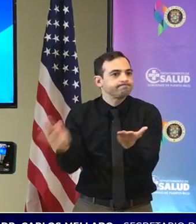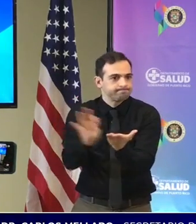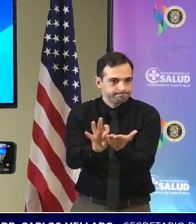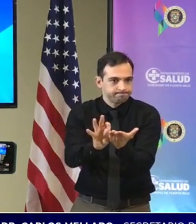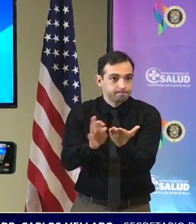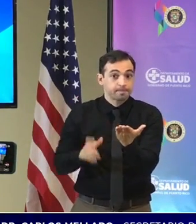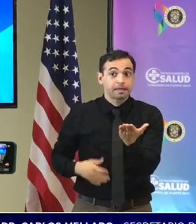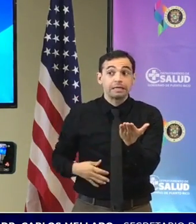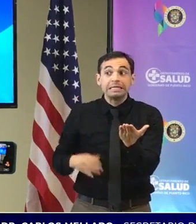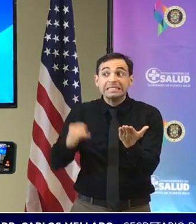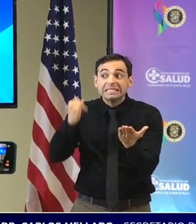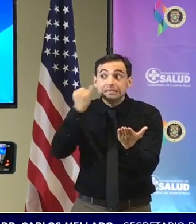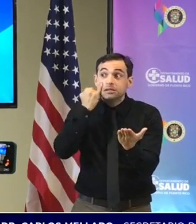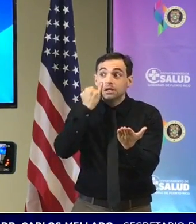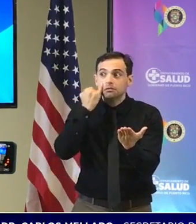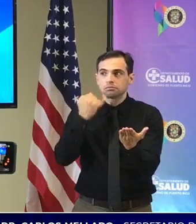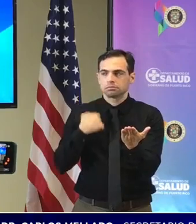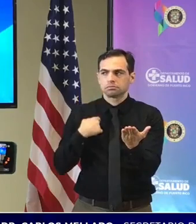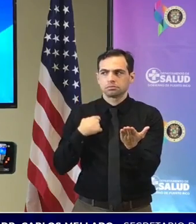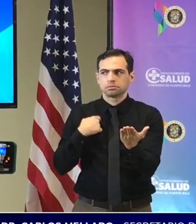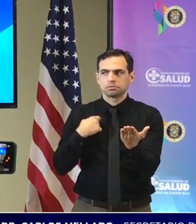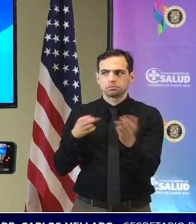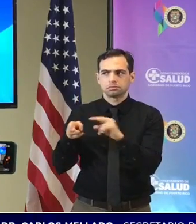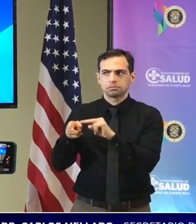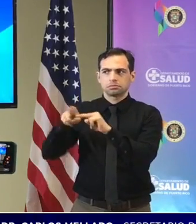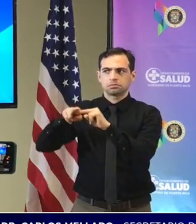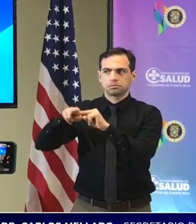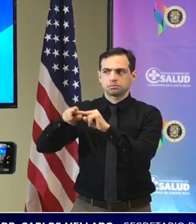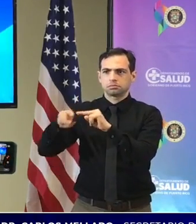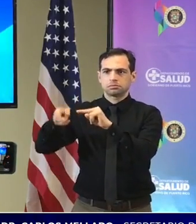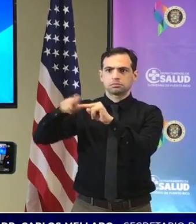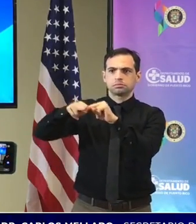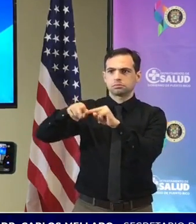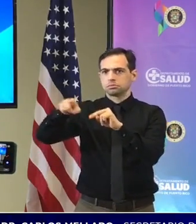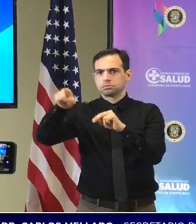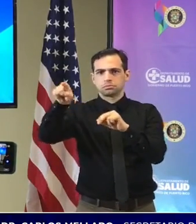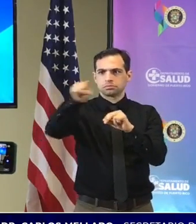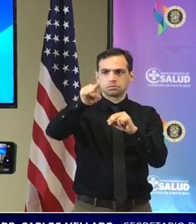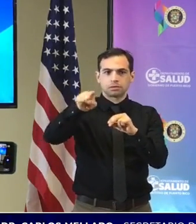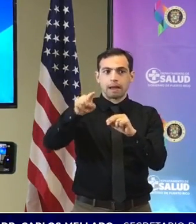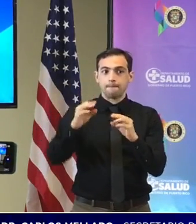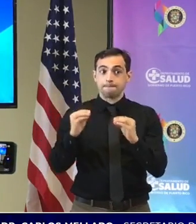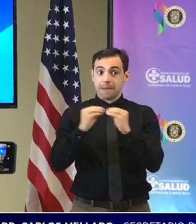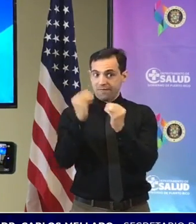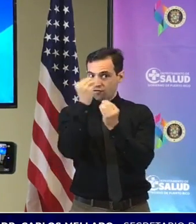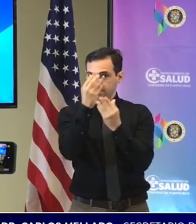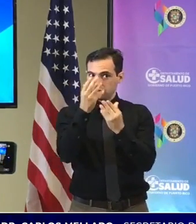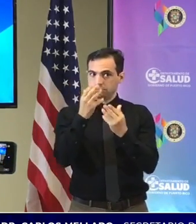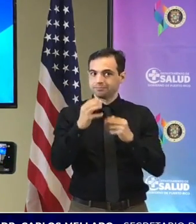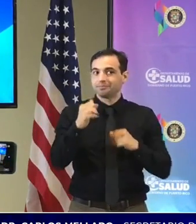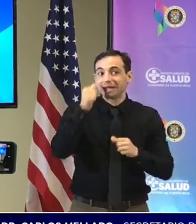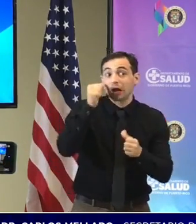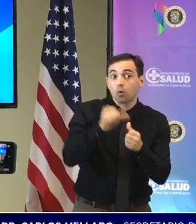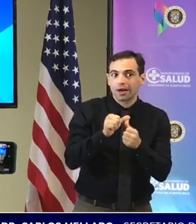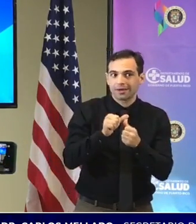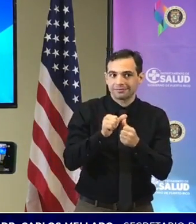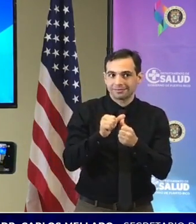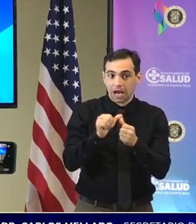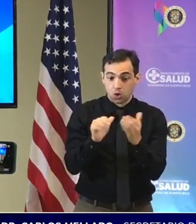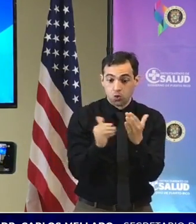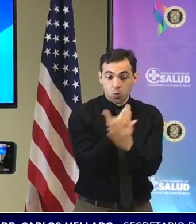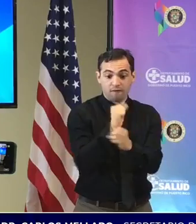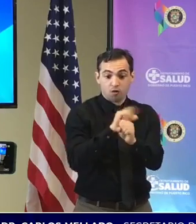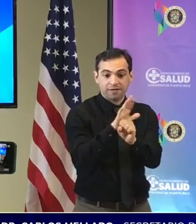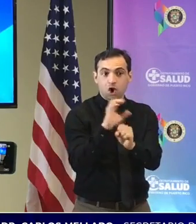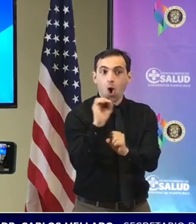continúa y esto y vemos que más data científica porque recuerda que el Omicron apenas acaba de llegar